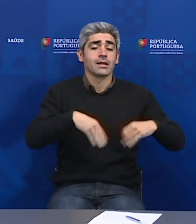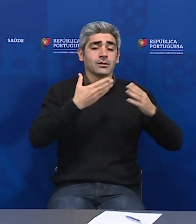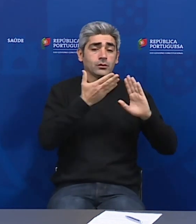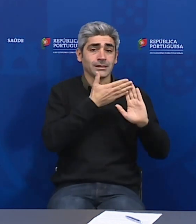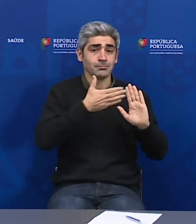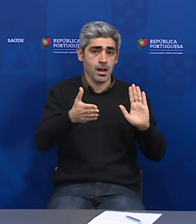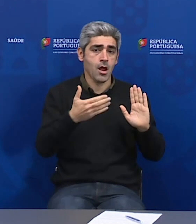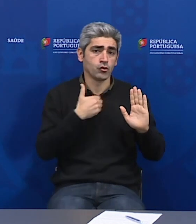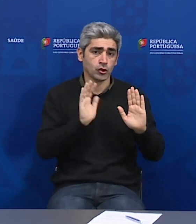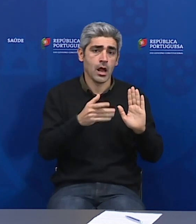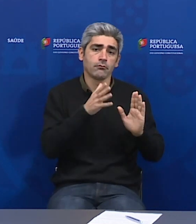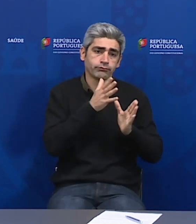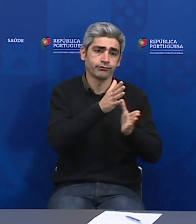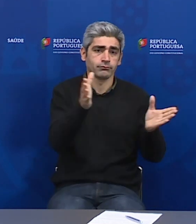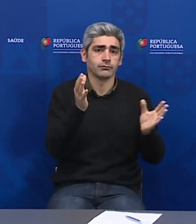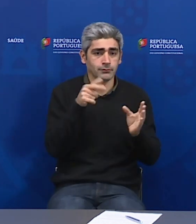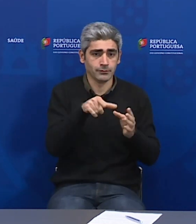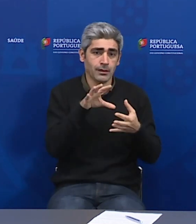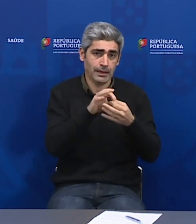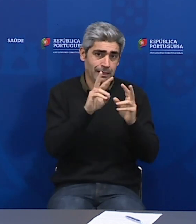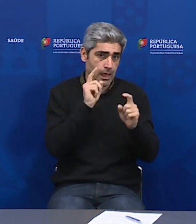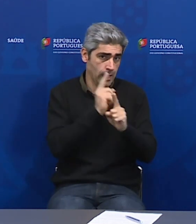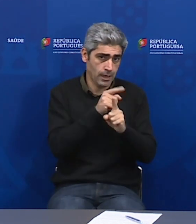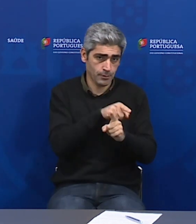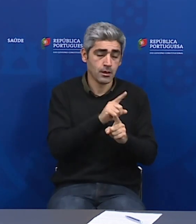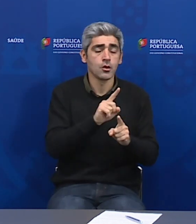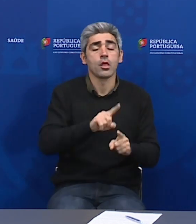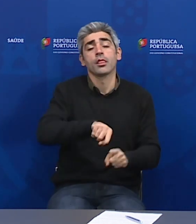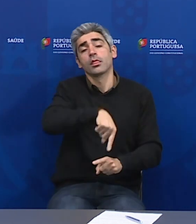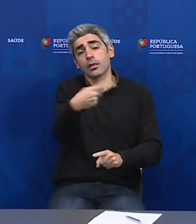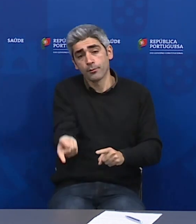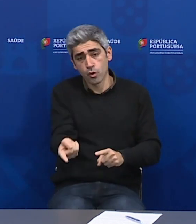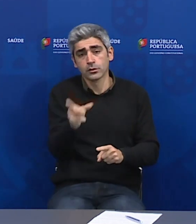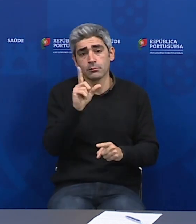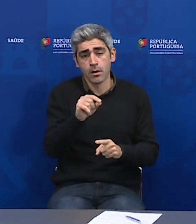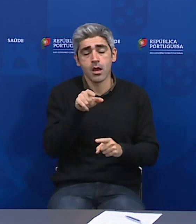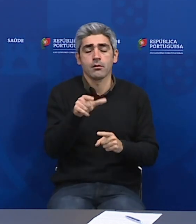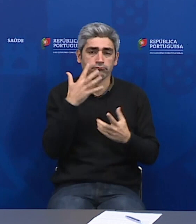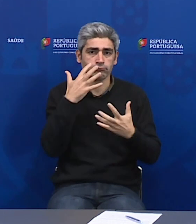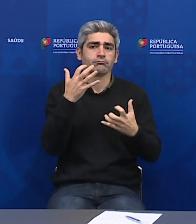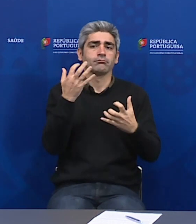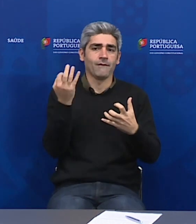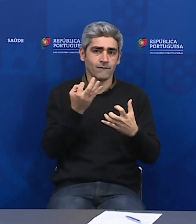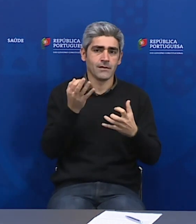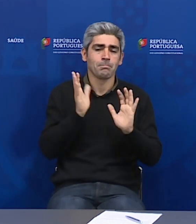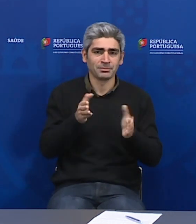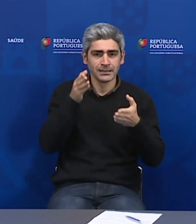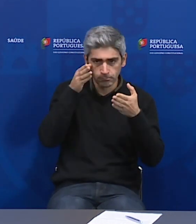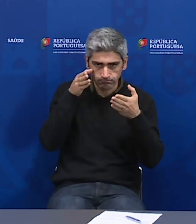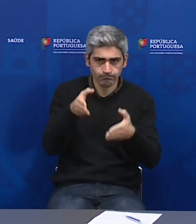chamei a atenção para essa matéria e depois veio a revelar-se que era, de facto, uma matéria com muita acuidade